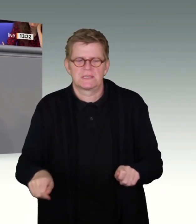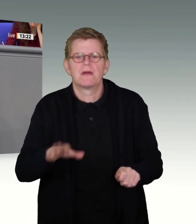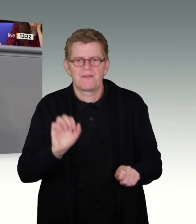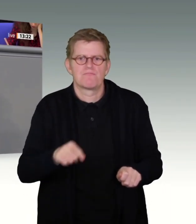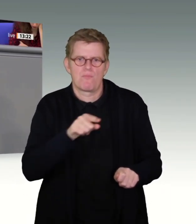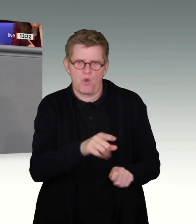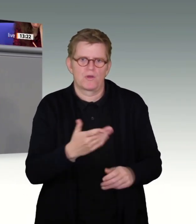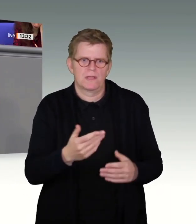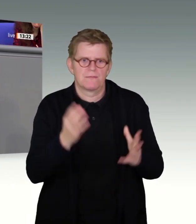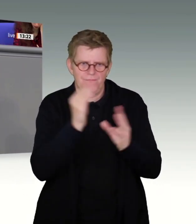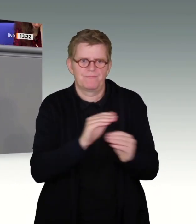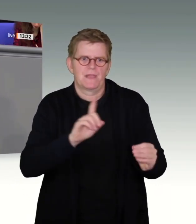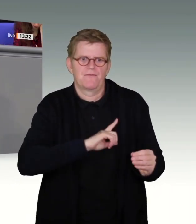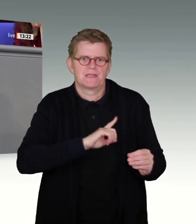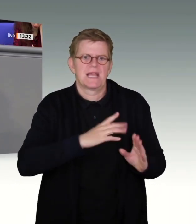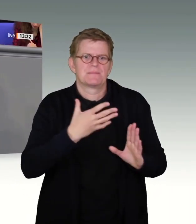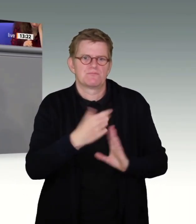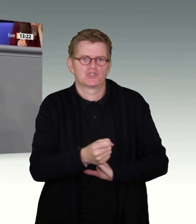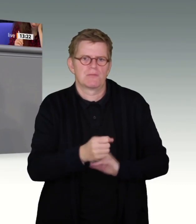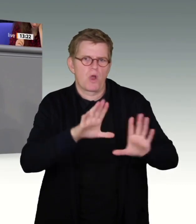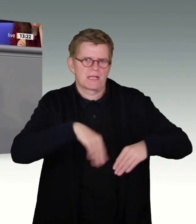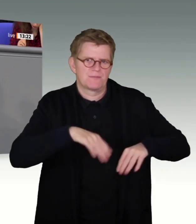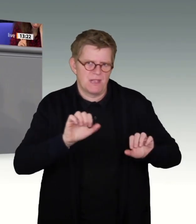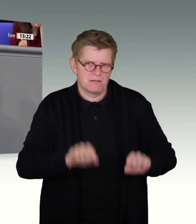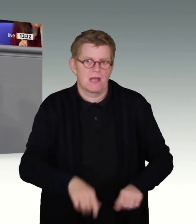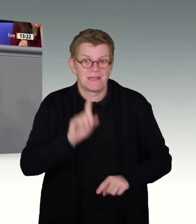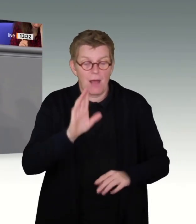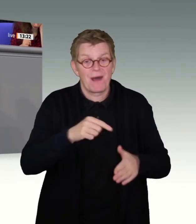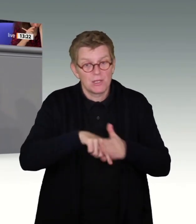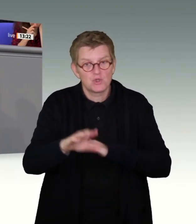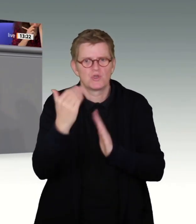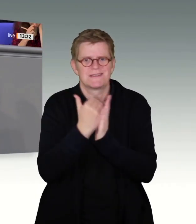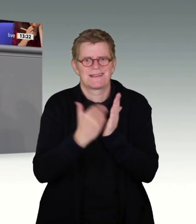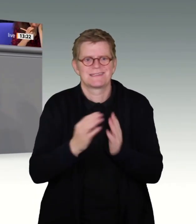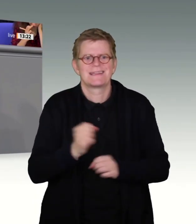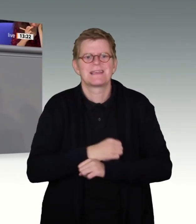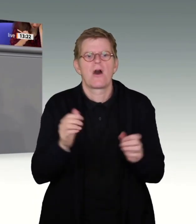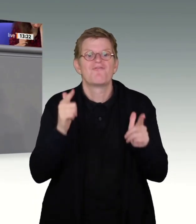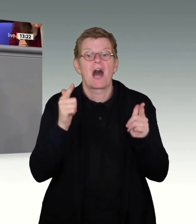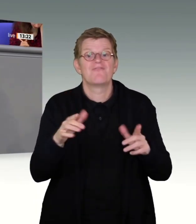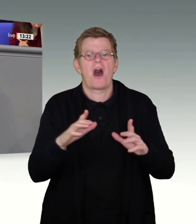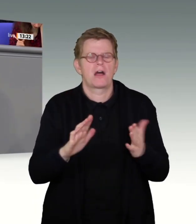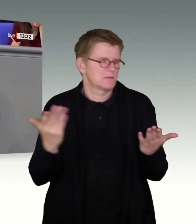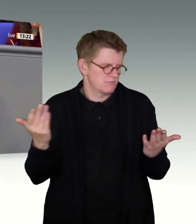Selbstbestimmung akzeptabel, nicht aber durch einen gesetzlichen Freifahrtsschaden. Vielen Dank.